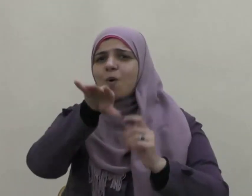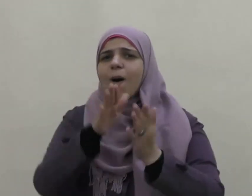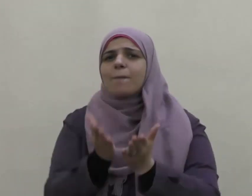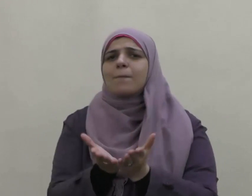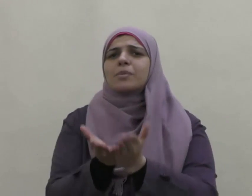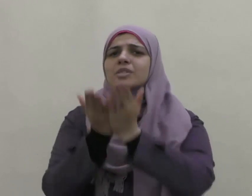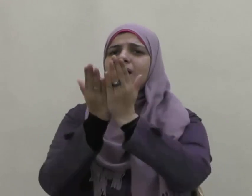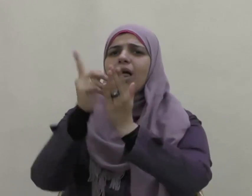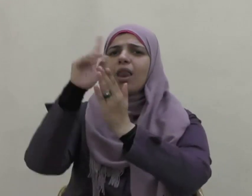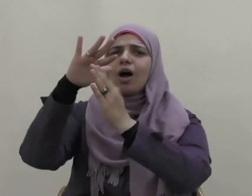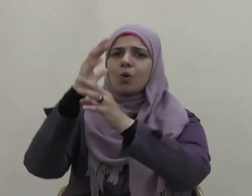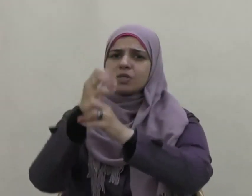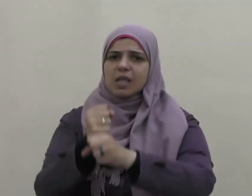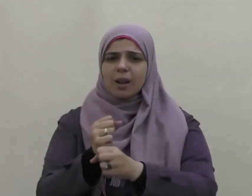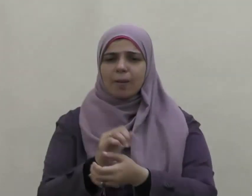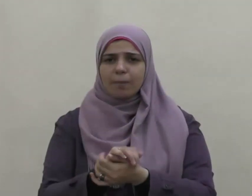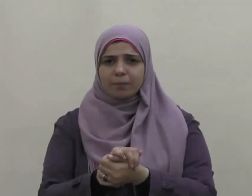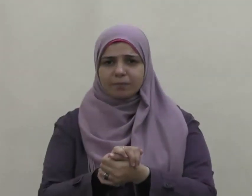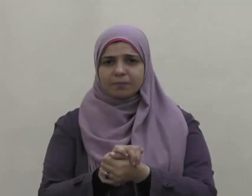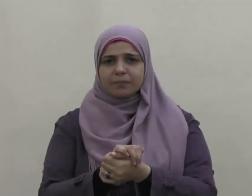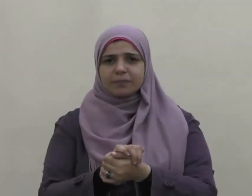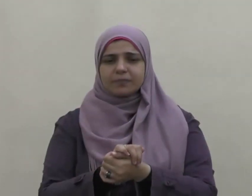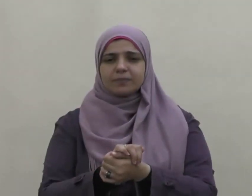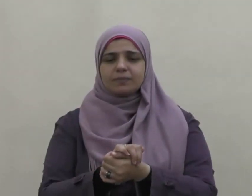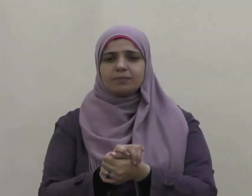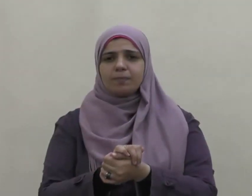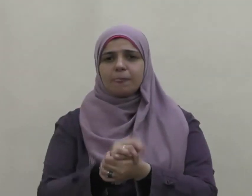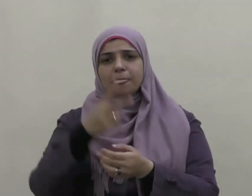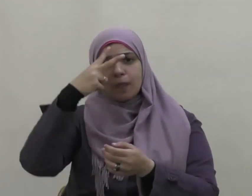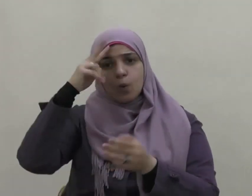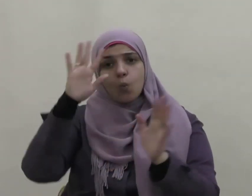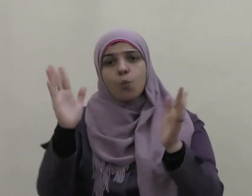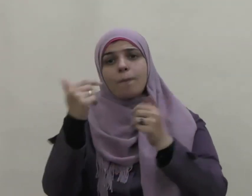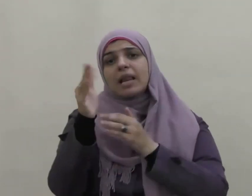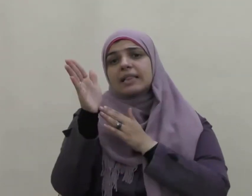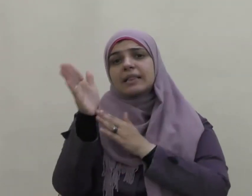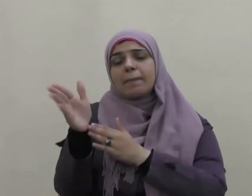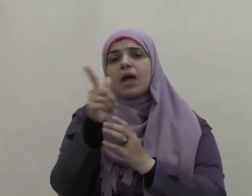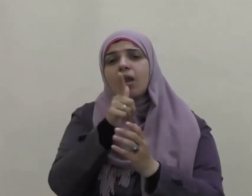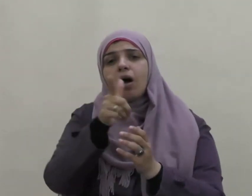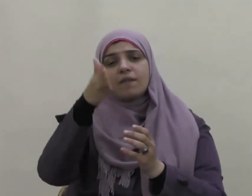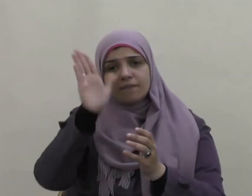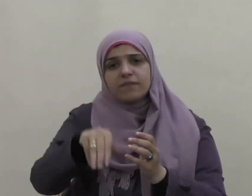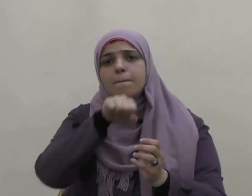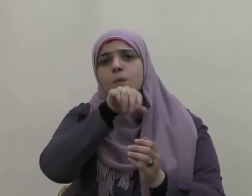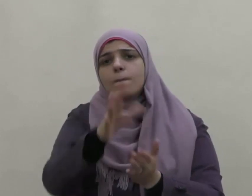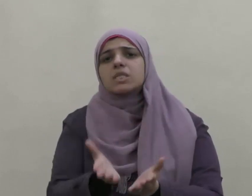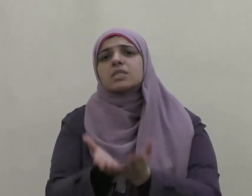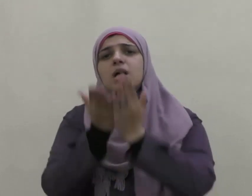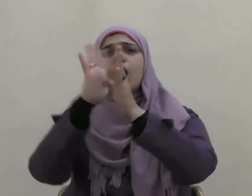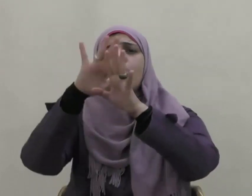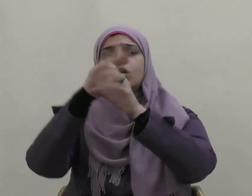عليه وسلم ومن التابعين من ذكرهم النبي صلى الله عليه وسلم